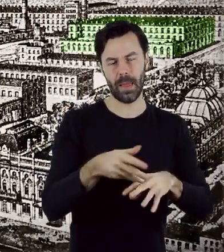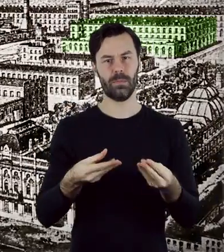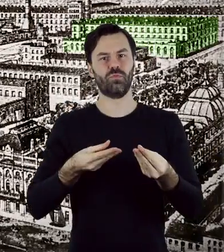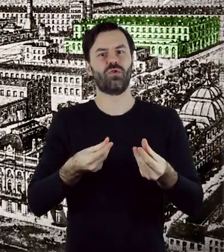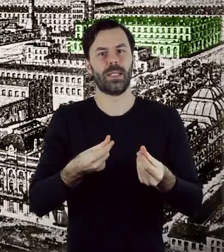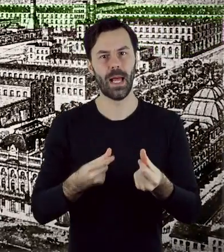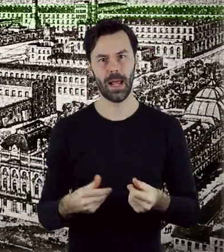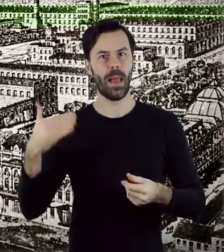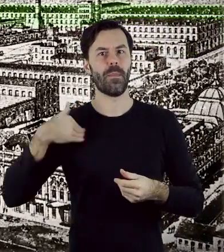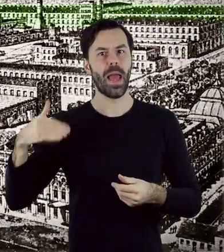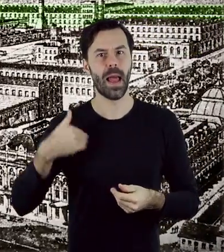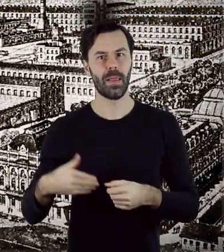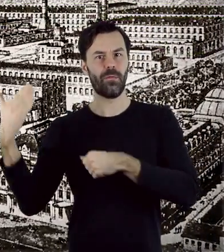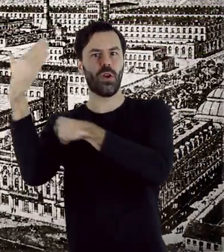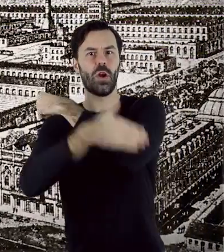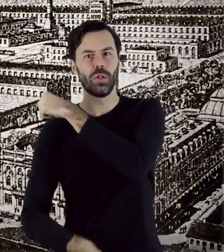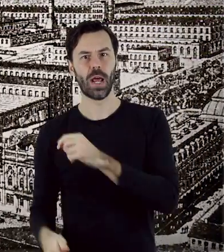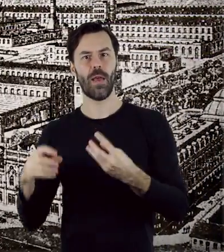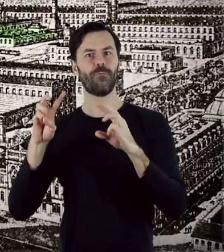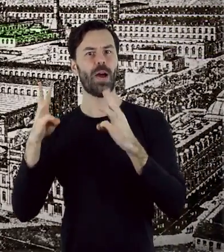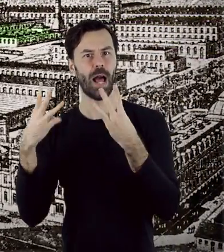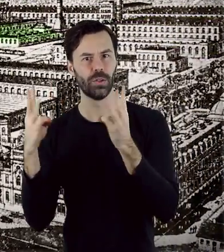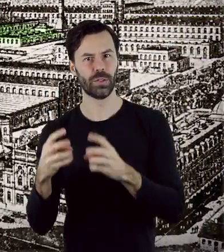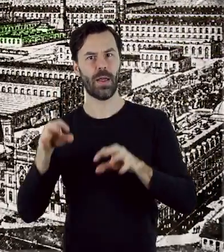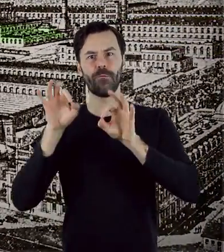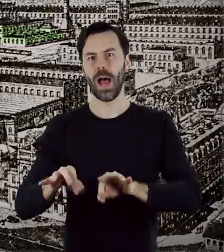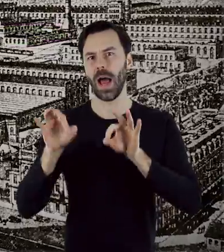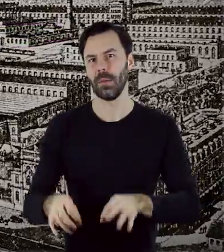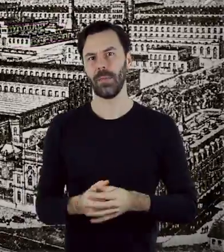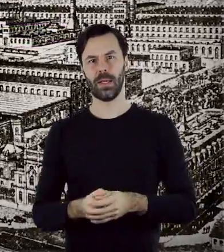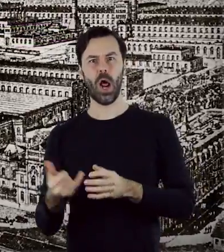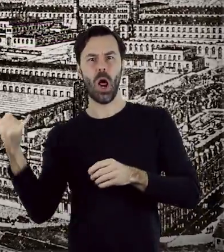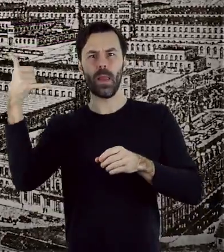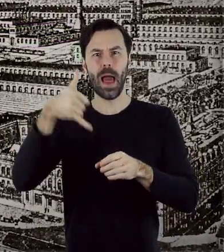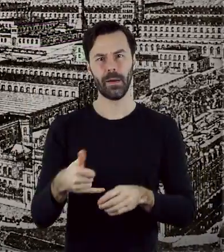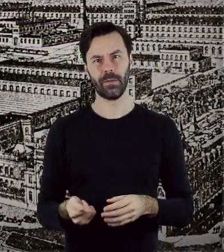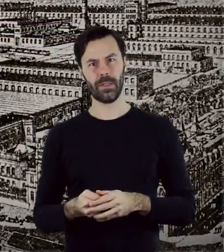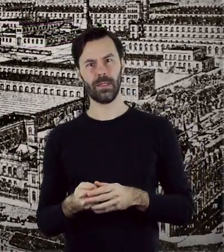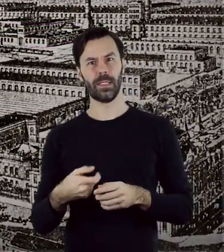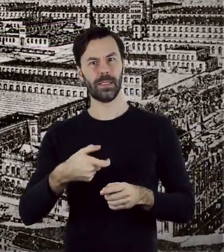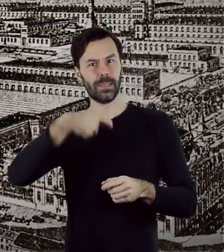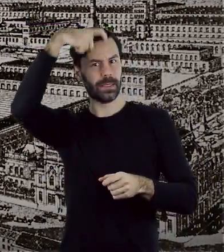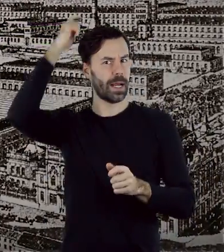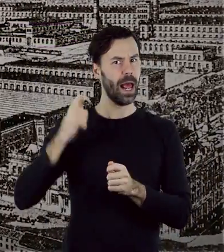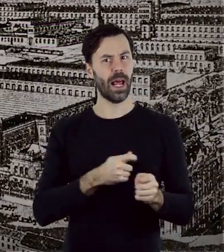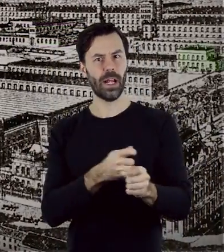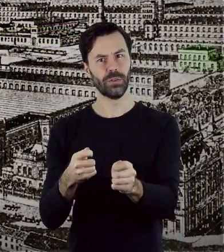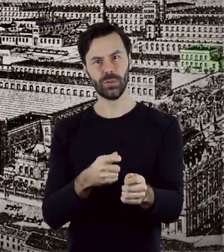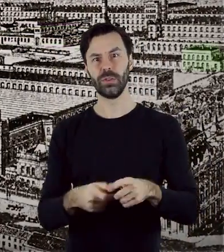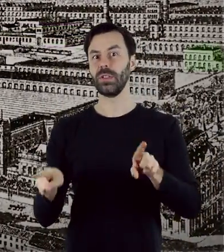bielnik, wykończalnia, warsztat, farbiarnia, odlewnia, remiza strażacka oraz elektrownia.